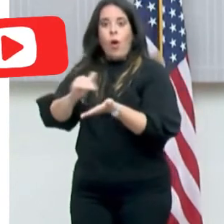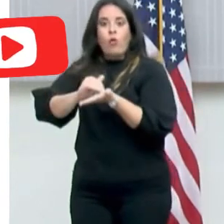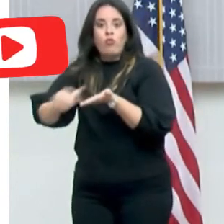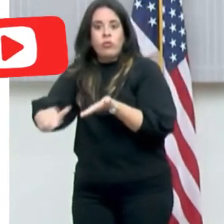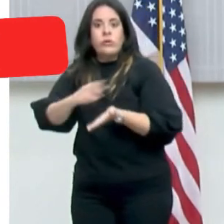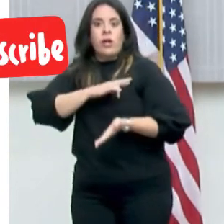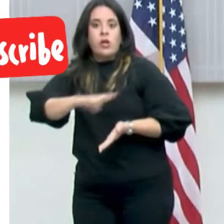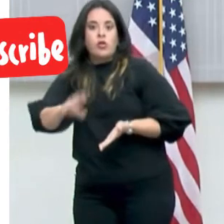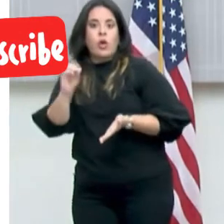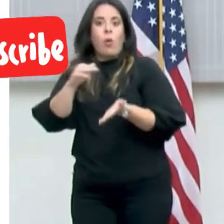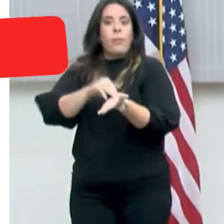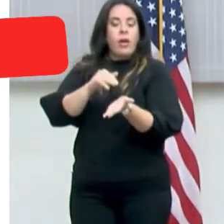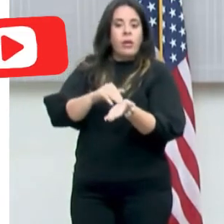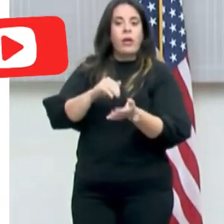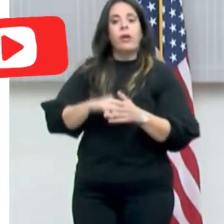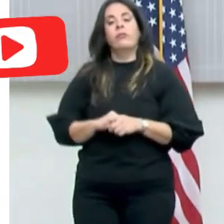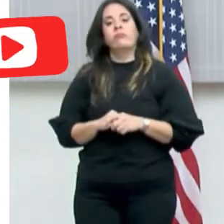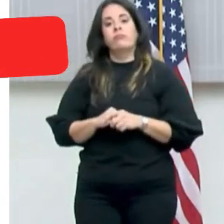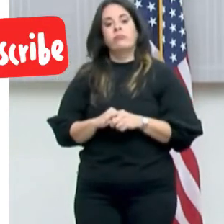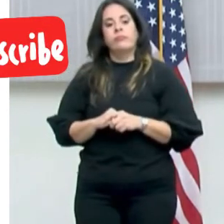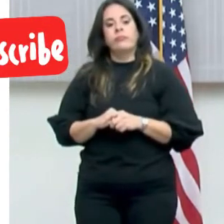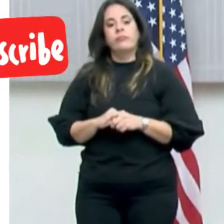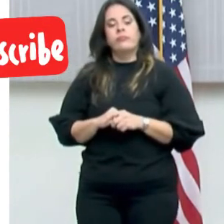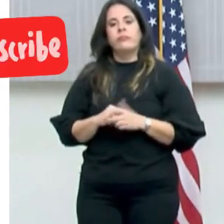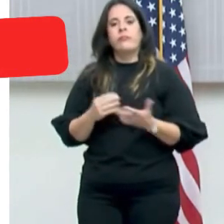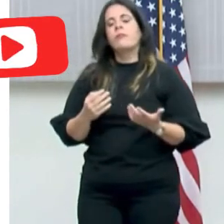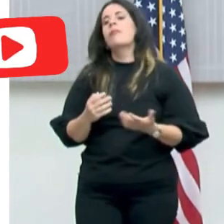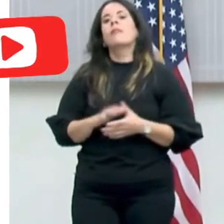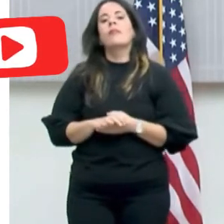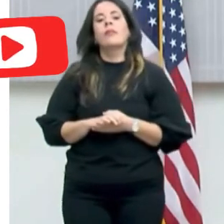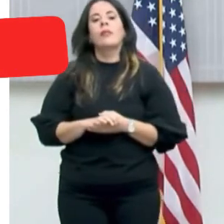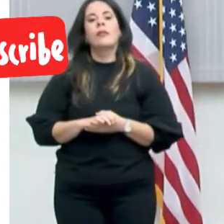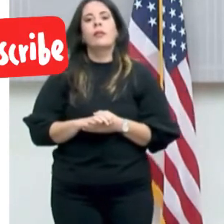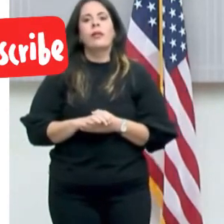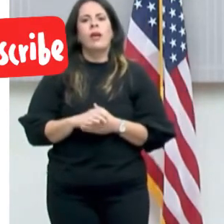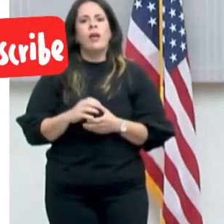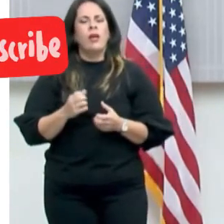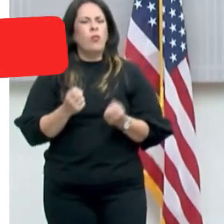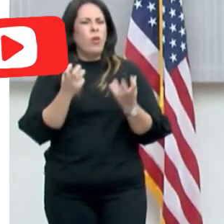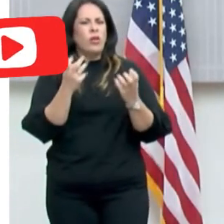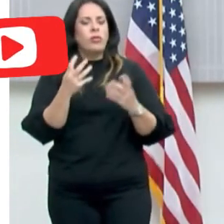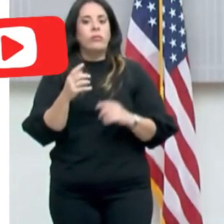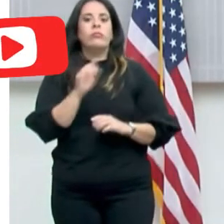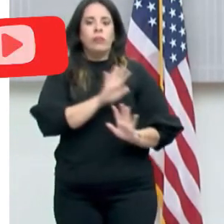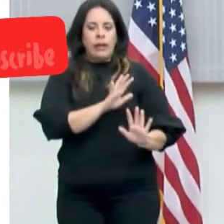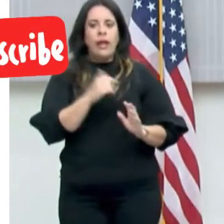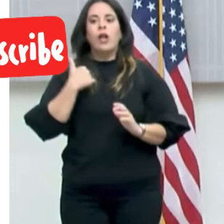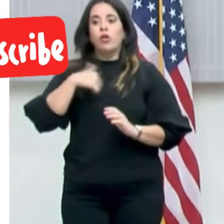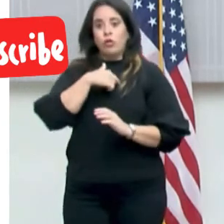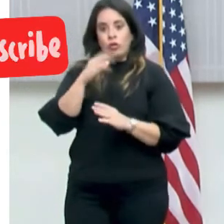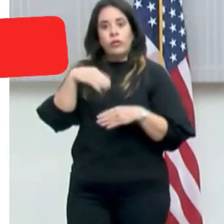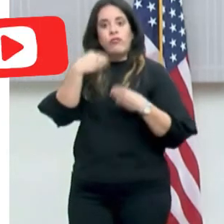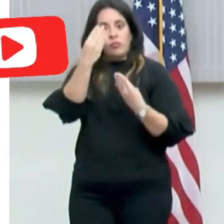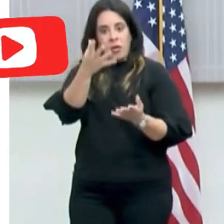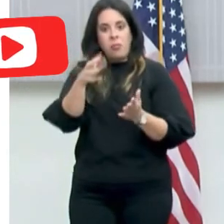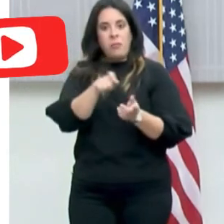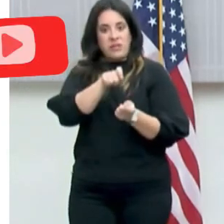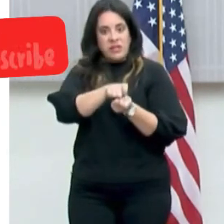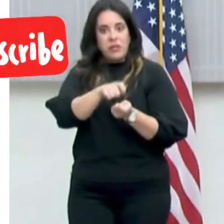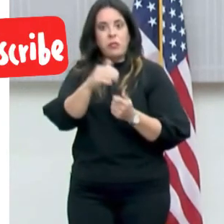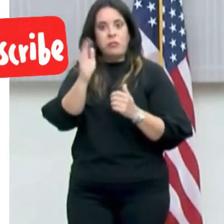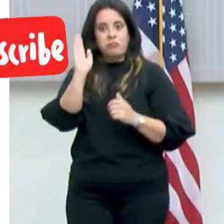pedir la prueba. Es bien bajo, la inmensa mayoría de los... Pero te suplimos el dato específico.